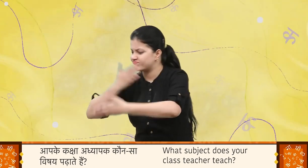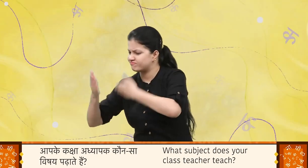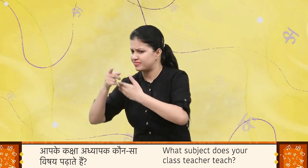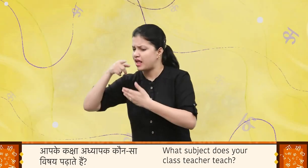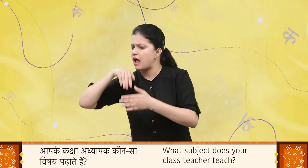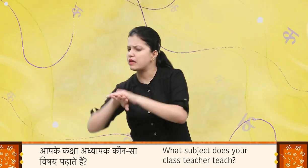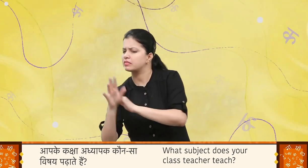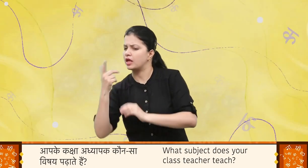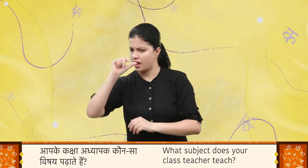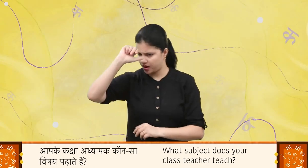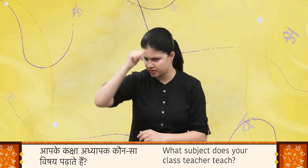सा विश्य पढ़ाते हैं?